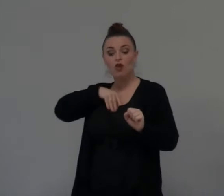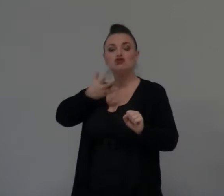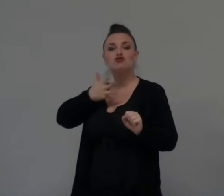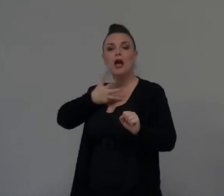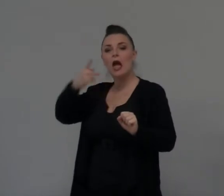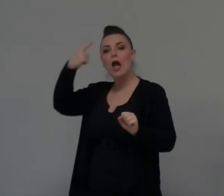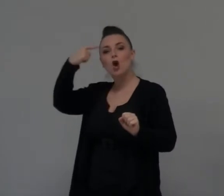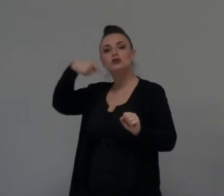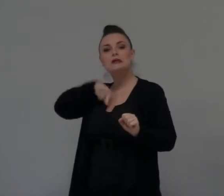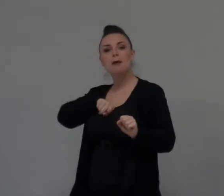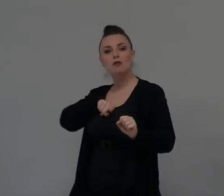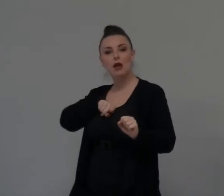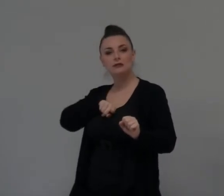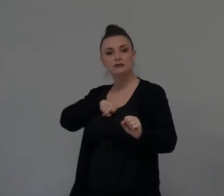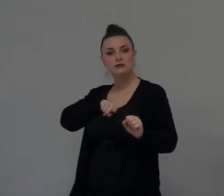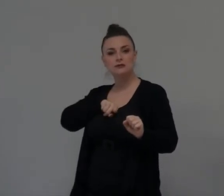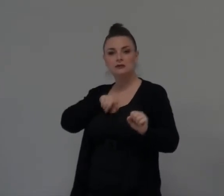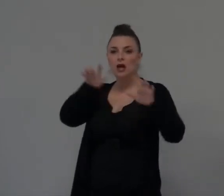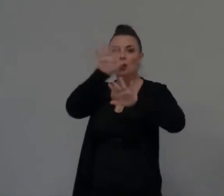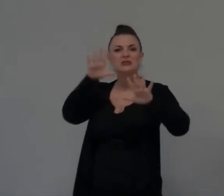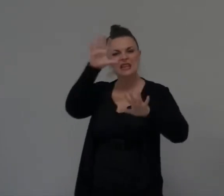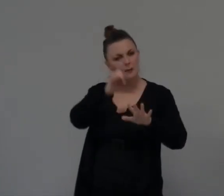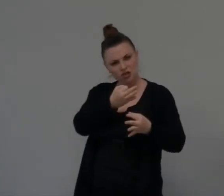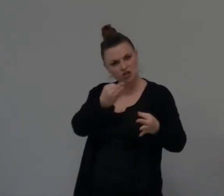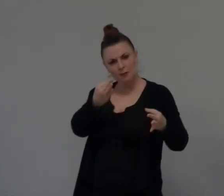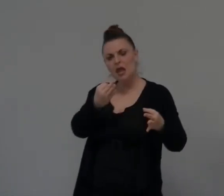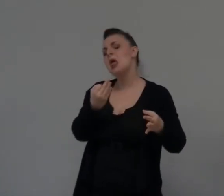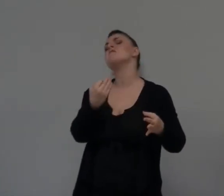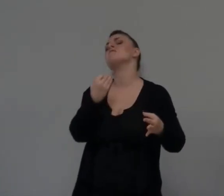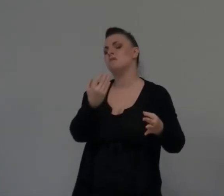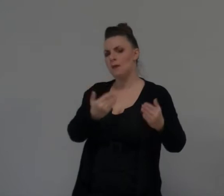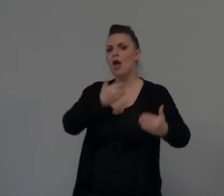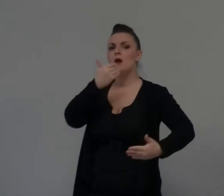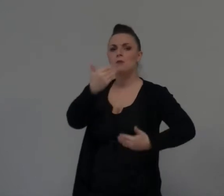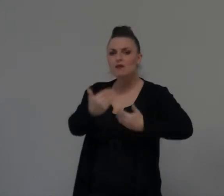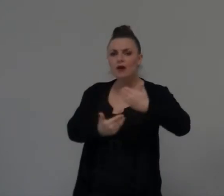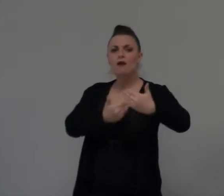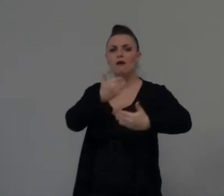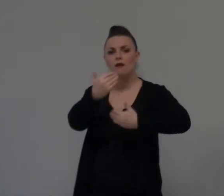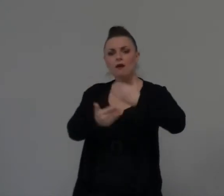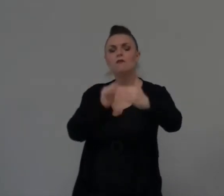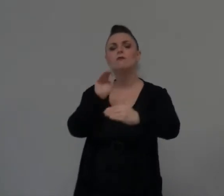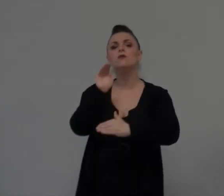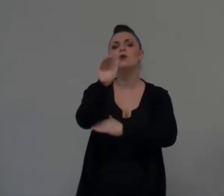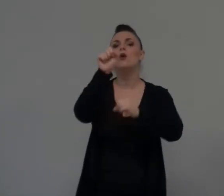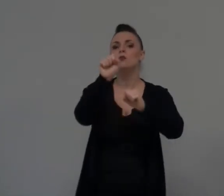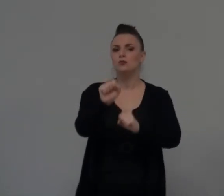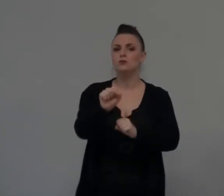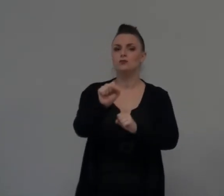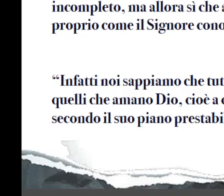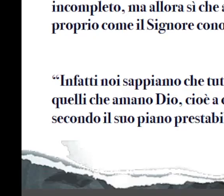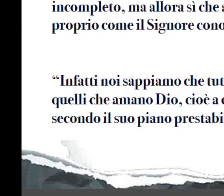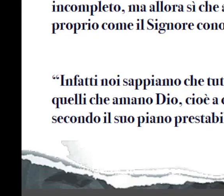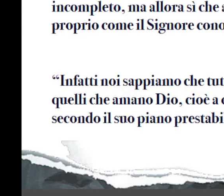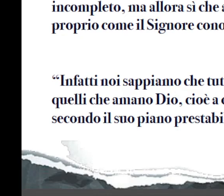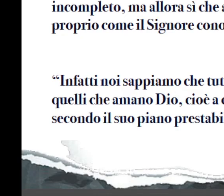vediamo la forma del progetto Sappiamo questo che Romani 8.28 ci